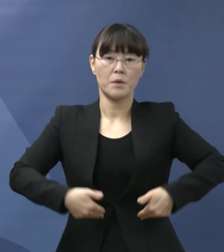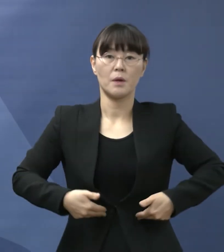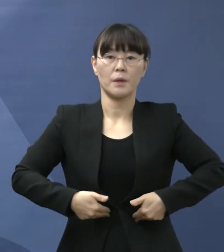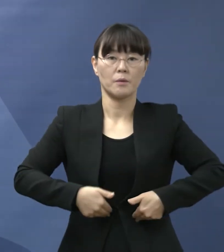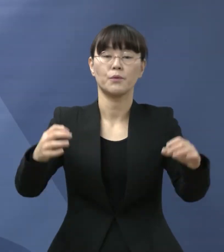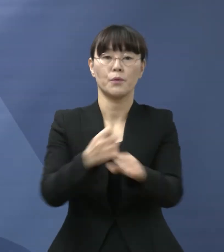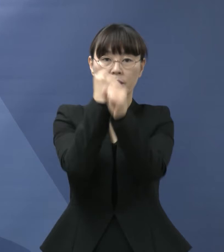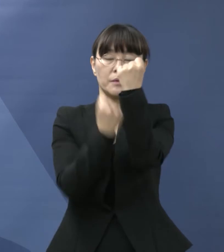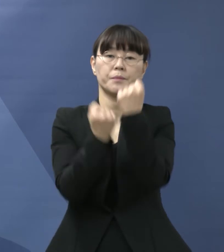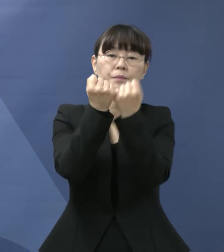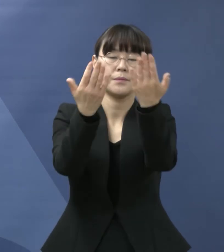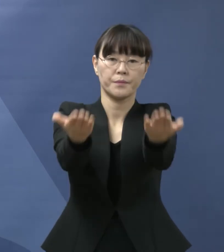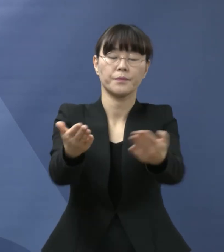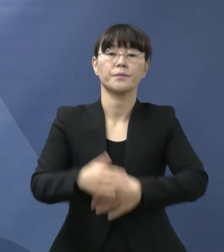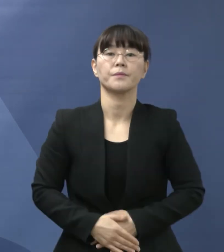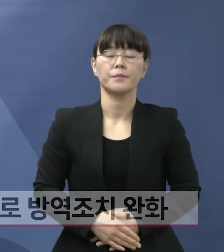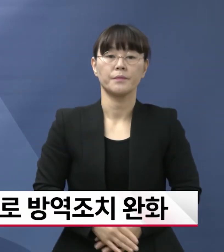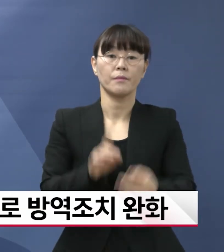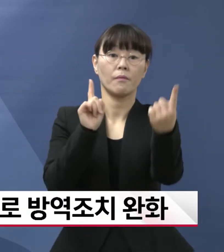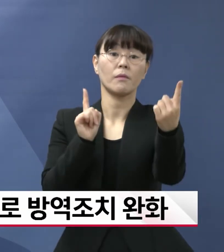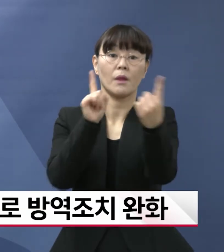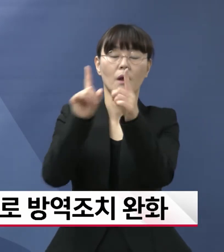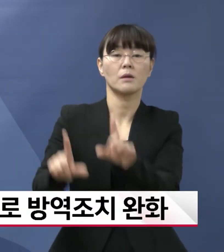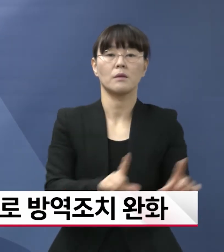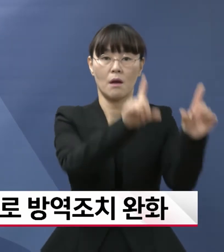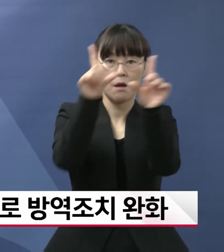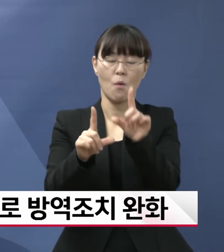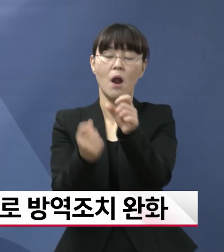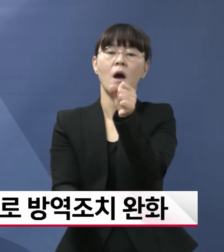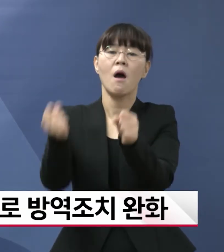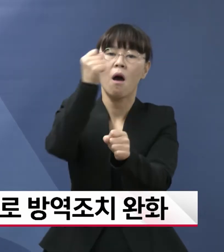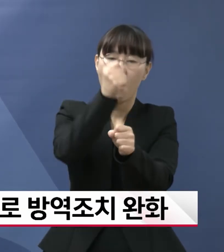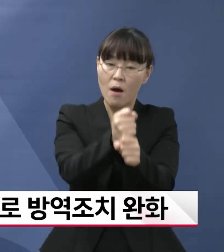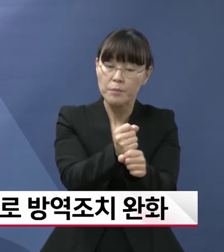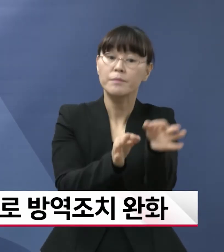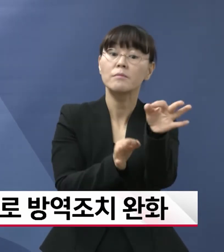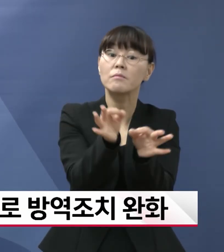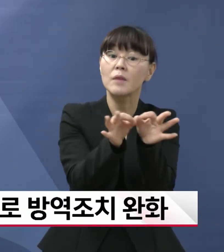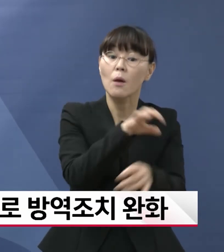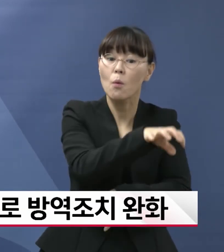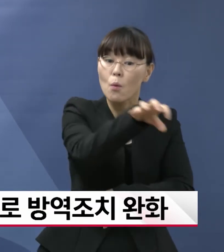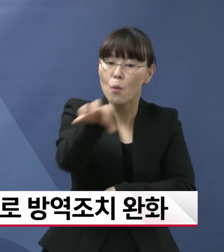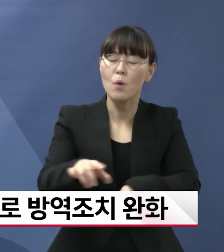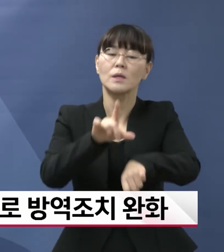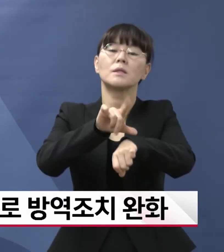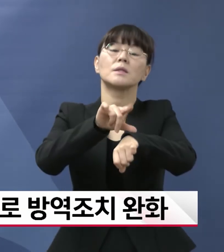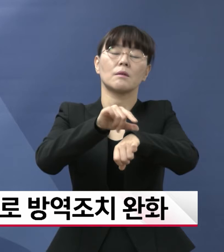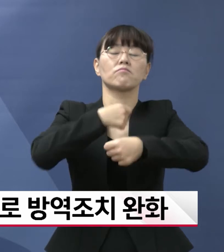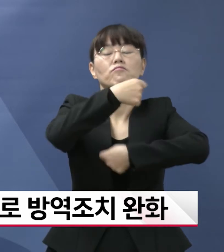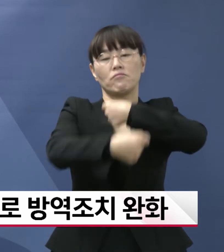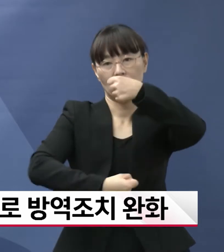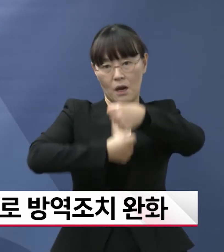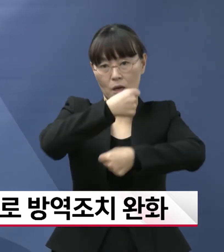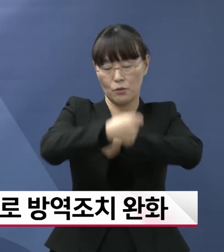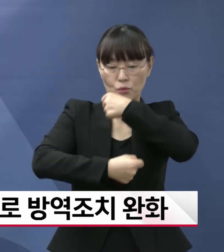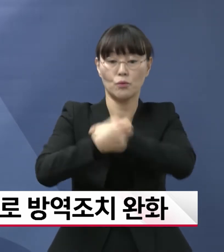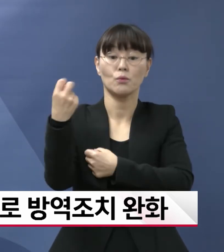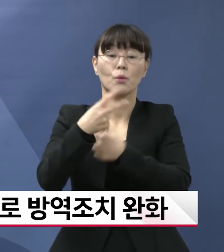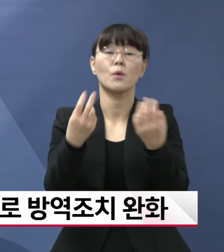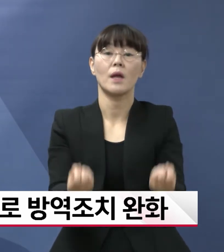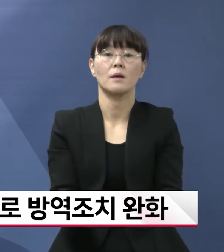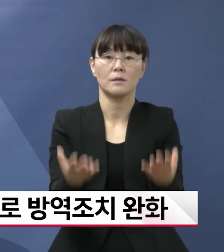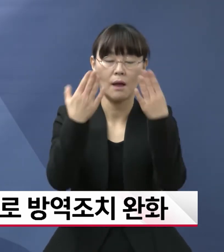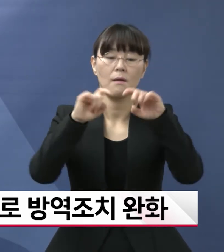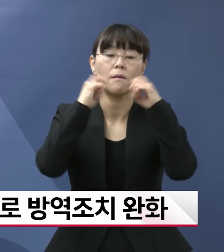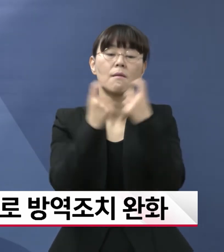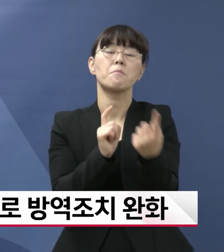모았습니다. 단계적 일상회복은 먼저 생업시설에 대한 시간 제한을 완화하고 대규모 행사